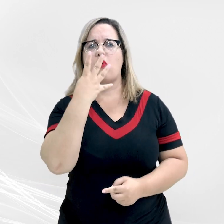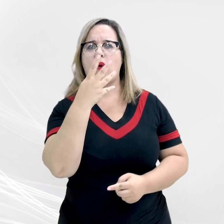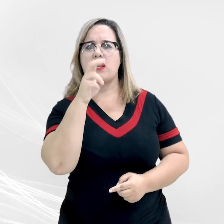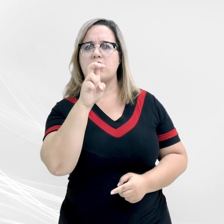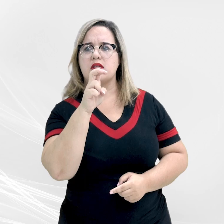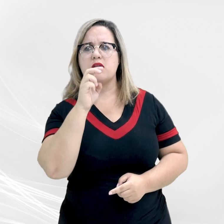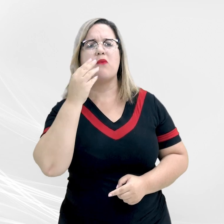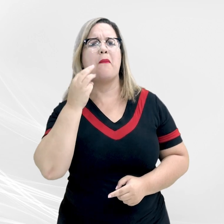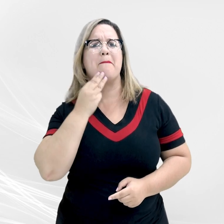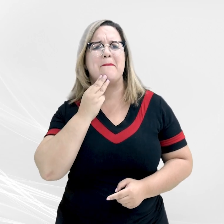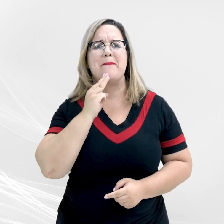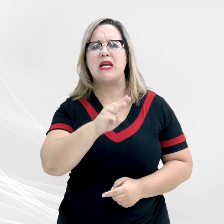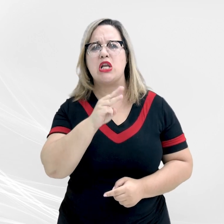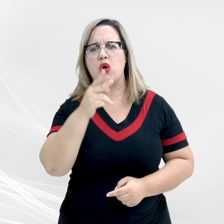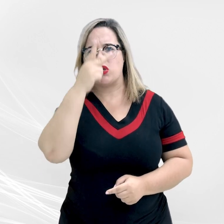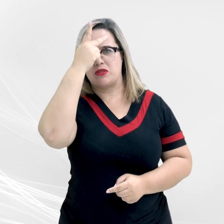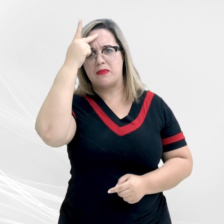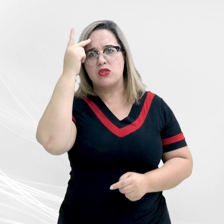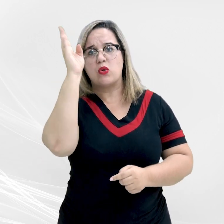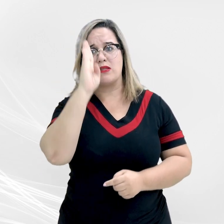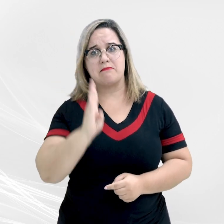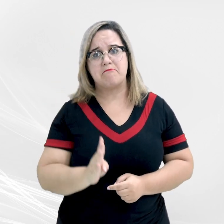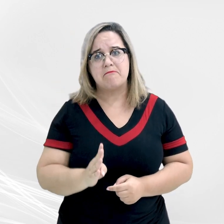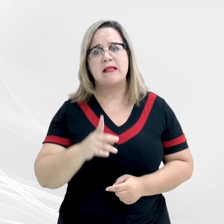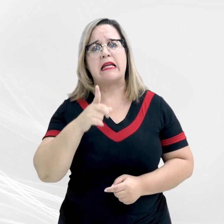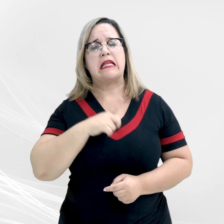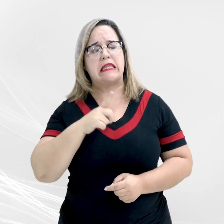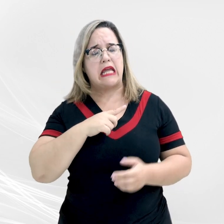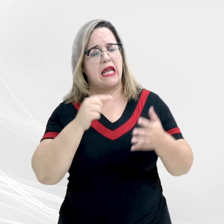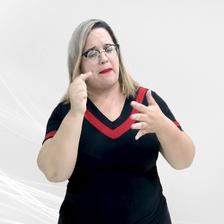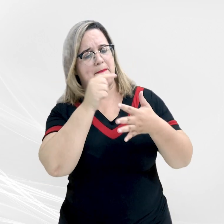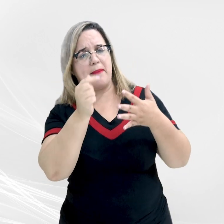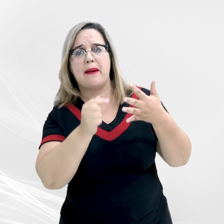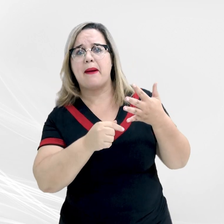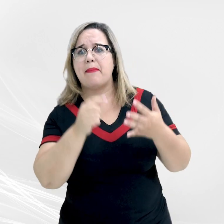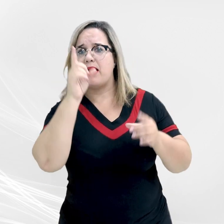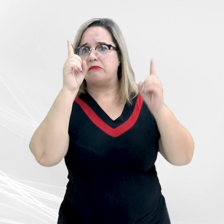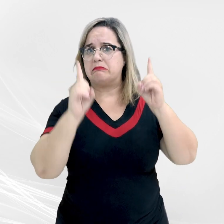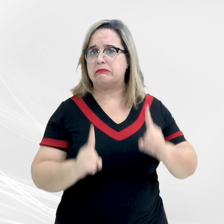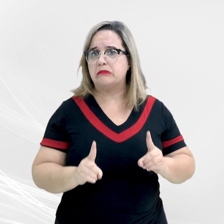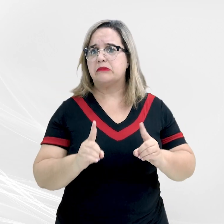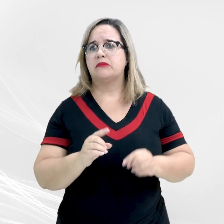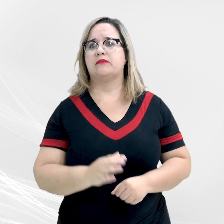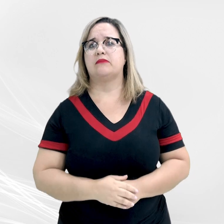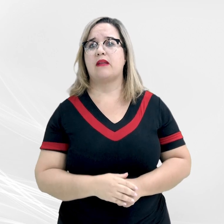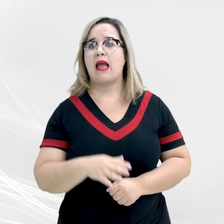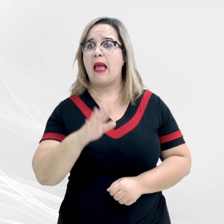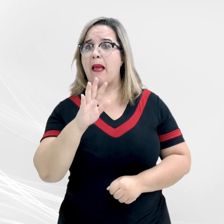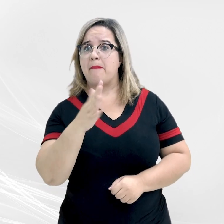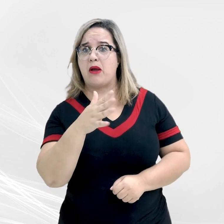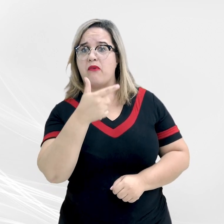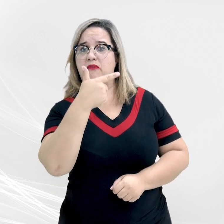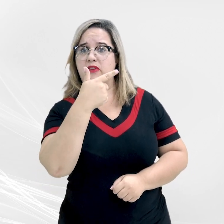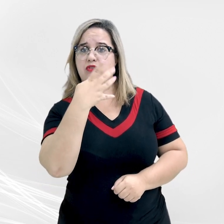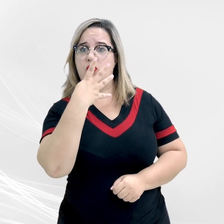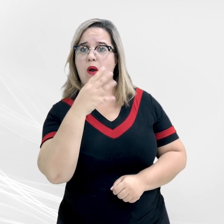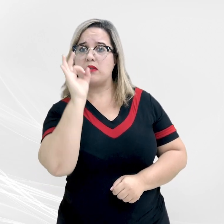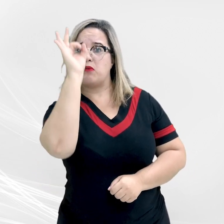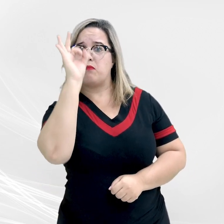45 milhões de brasileiros têm algum tipo de deficiência, cerca de 24% da